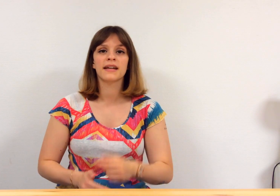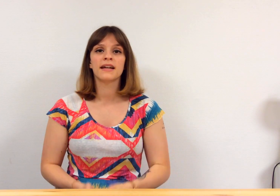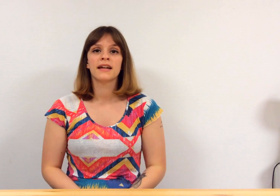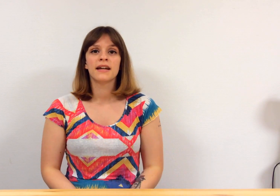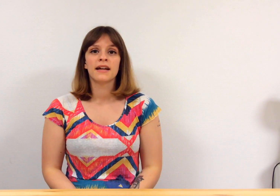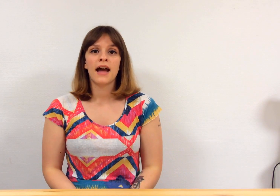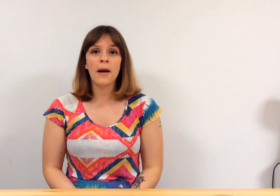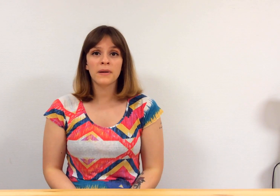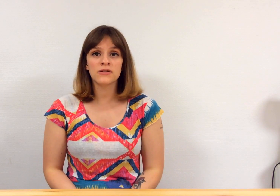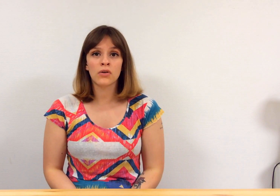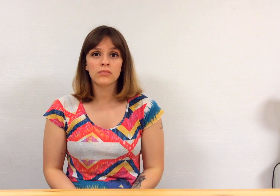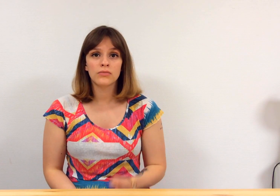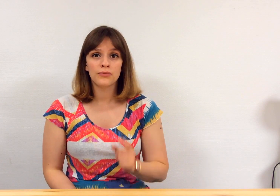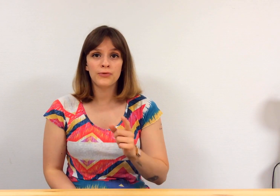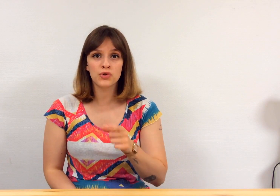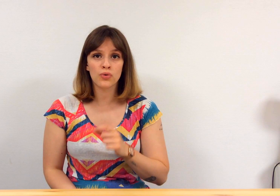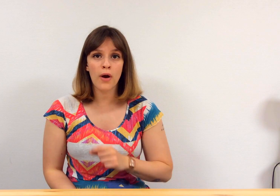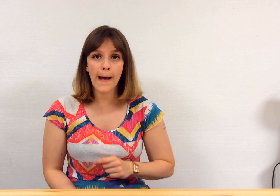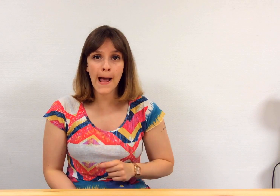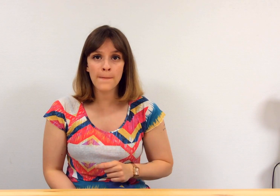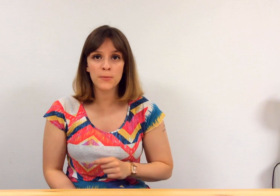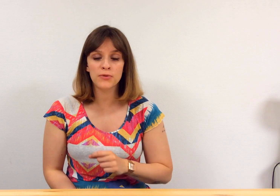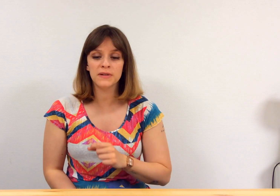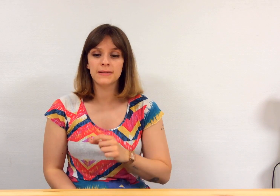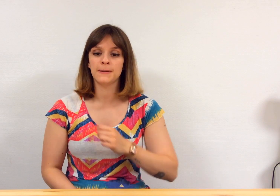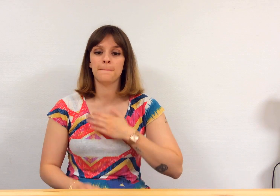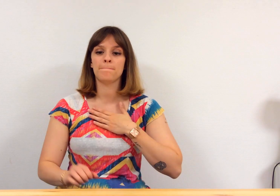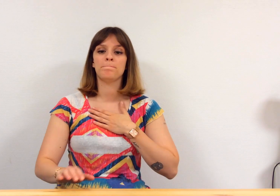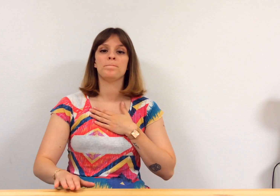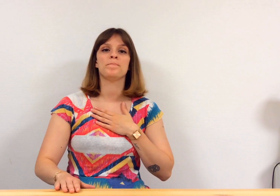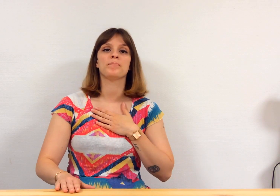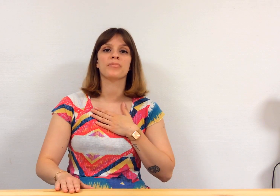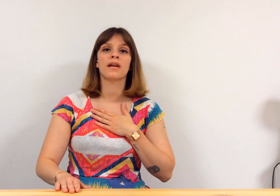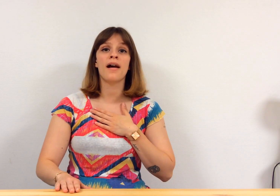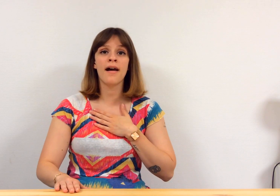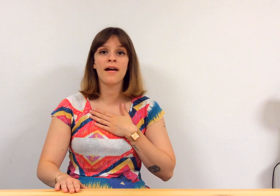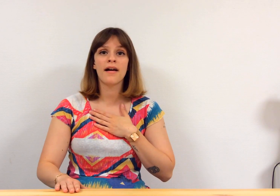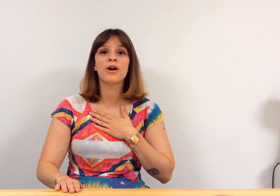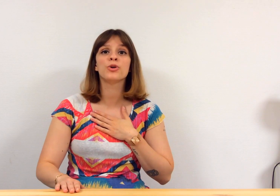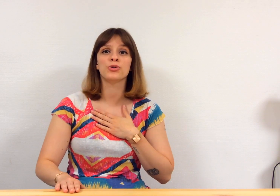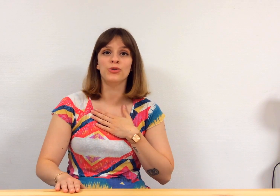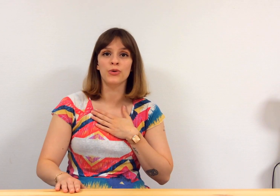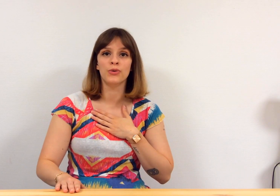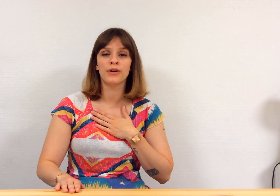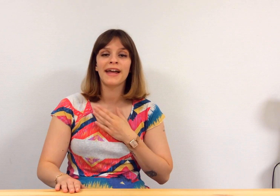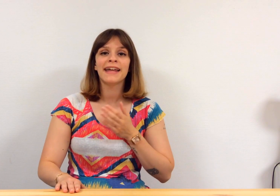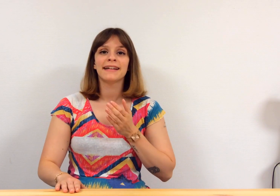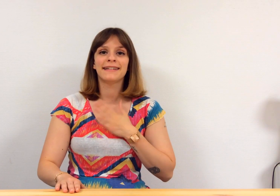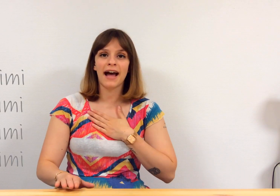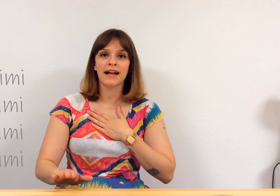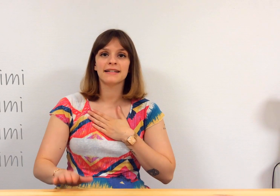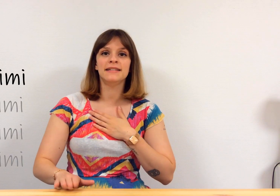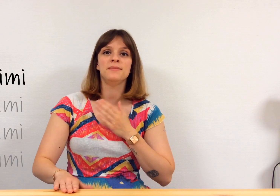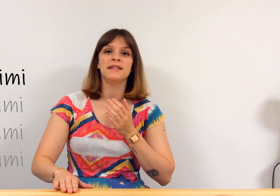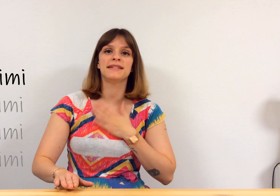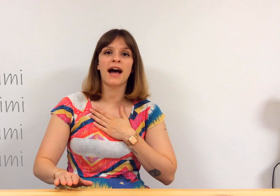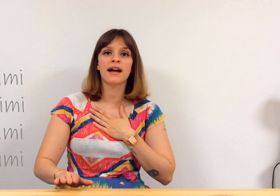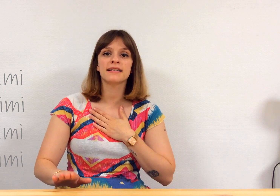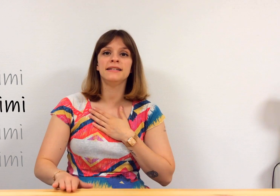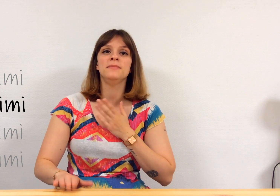A présent, faisons-le un peu plus vite. Un, deux. Ta-di-mi-ta-di